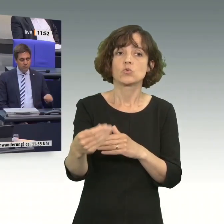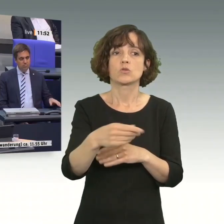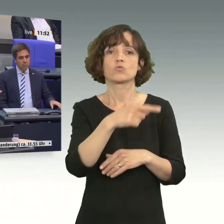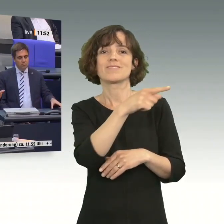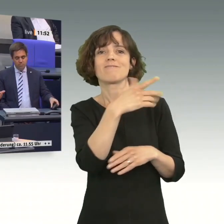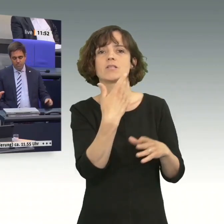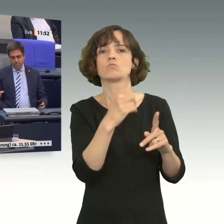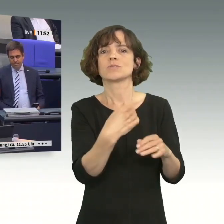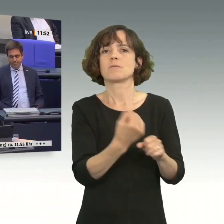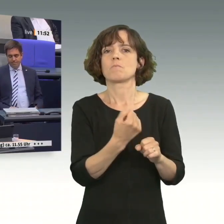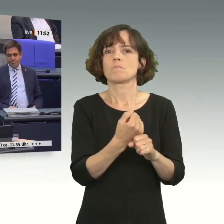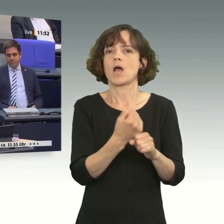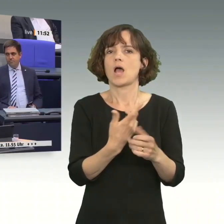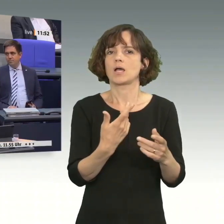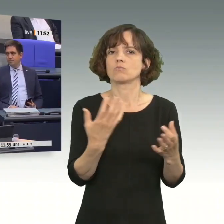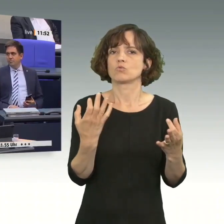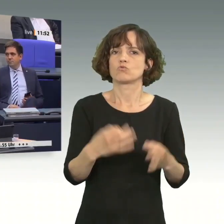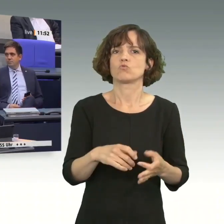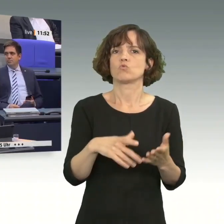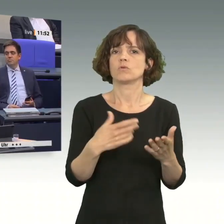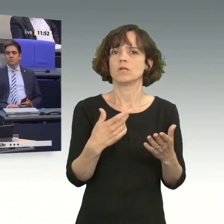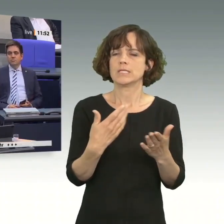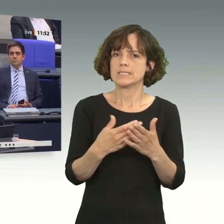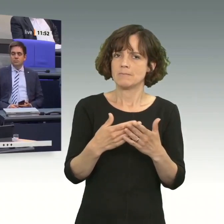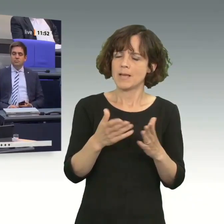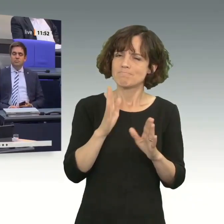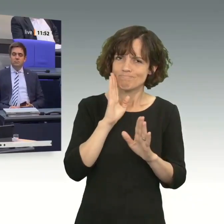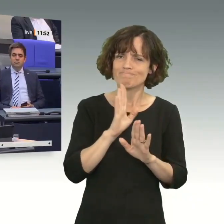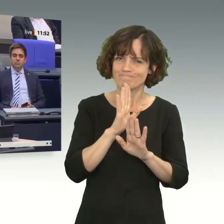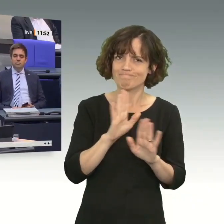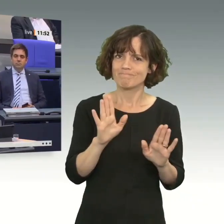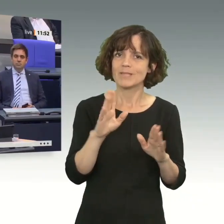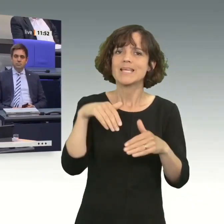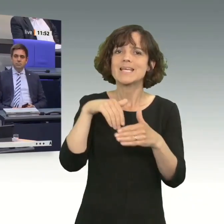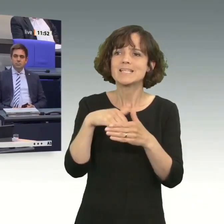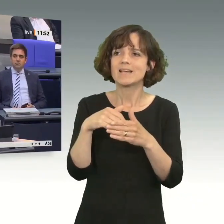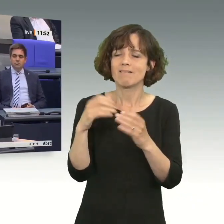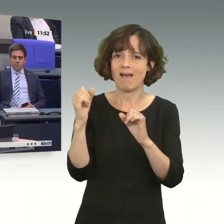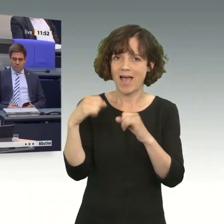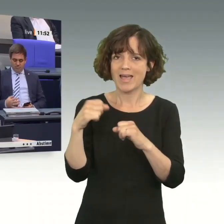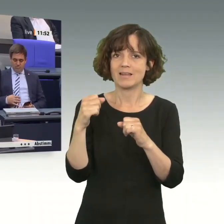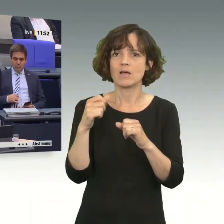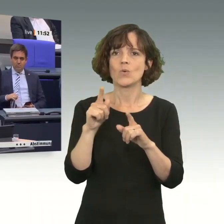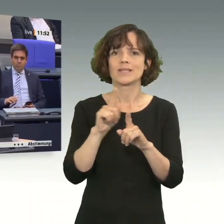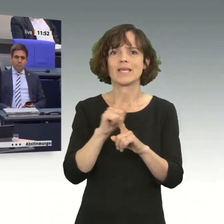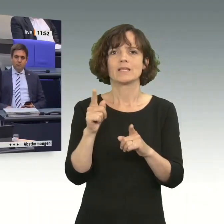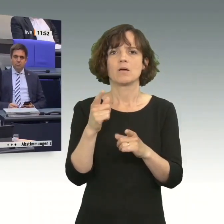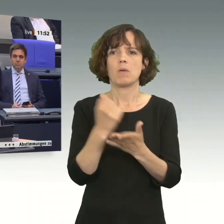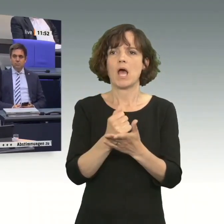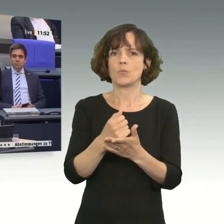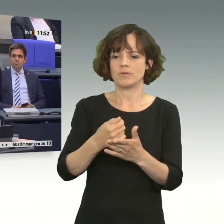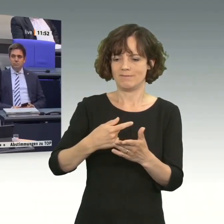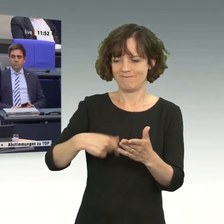am Ende leisten sollten für Deutschland. Also, Sie müssen sich intern mal einigen und nicht etwas in unseren Antrag